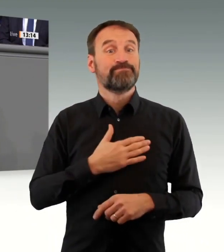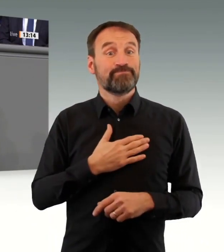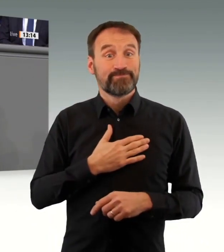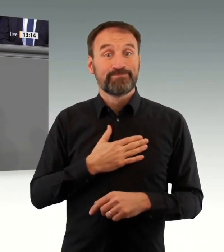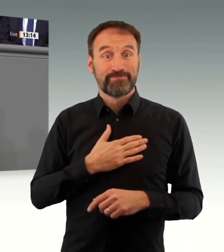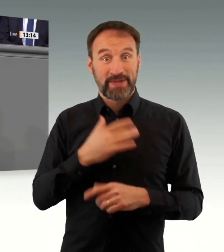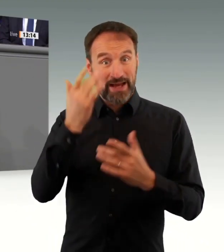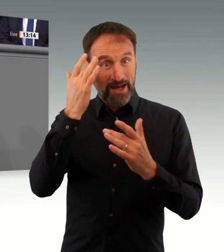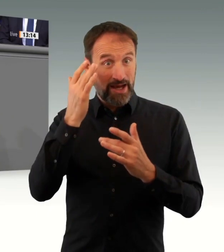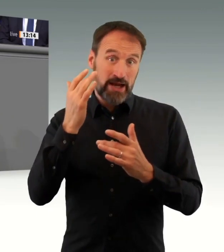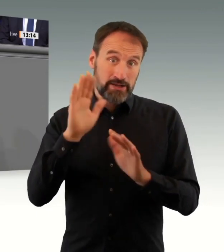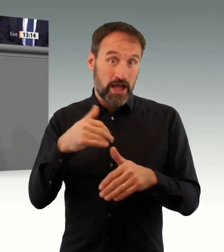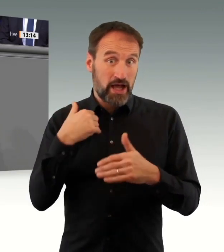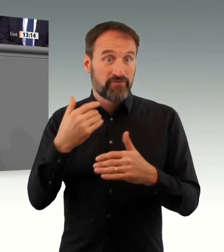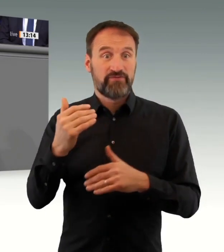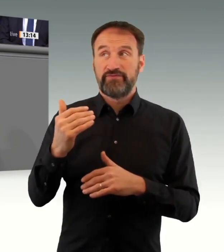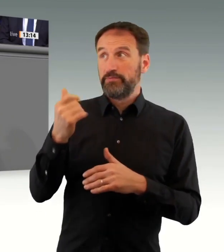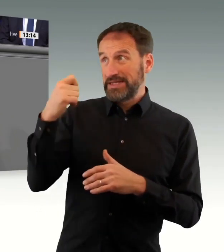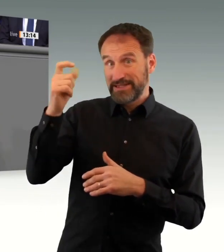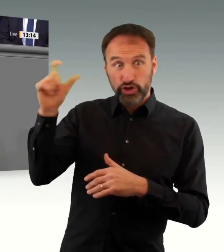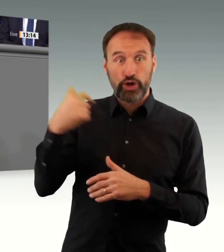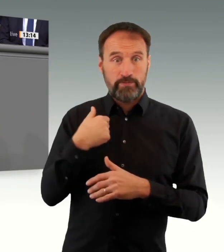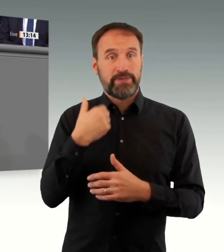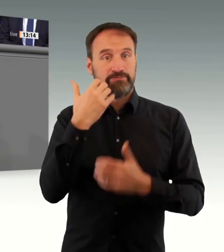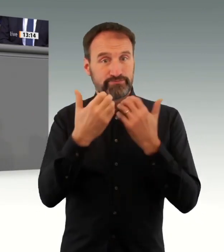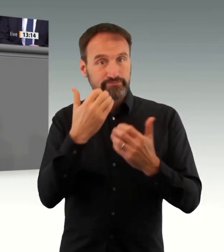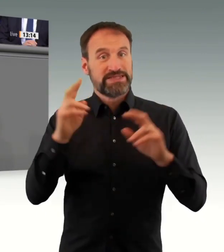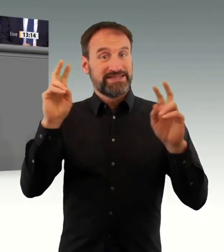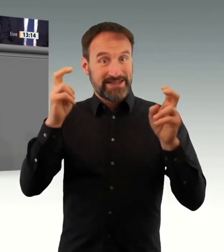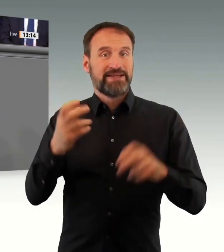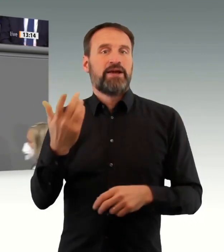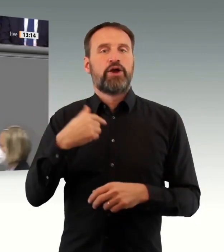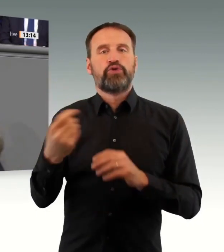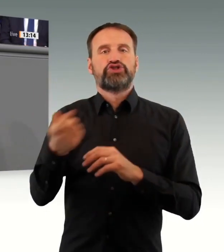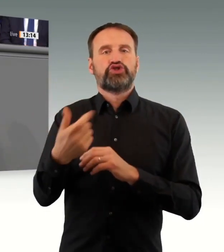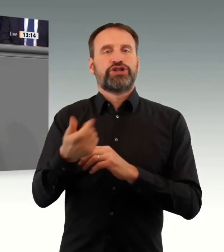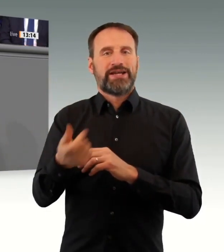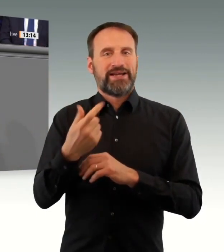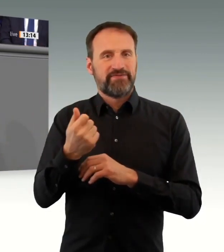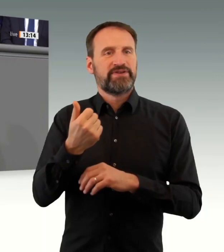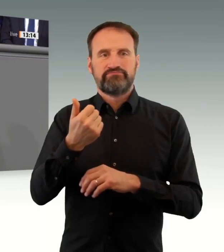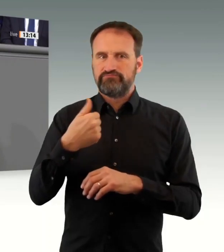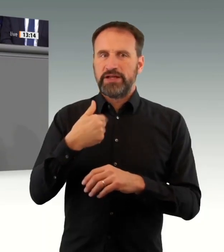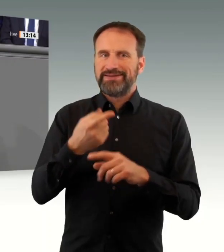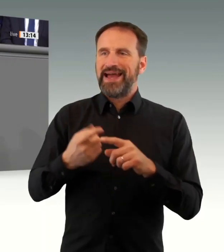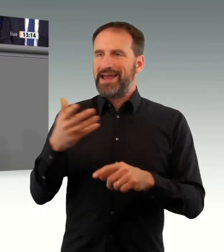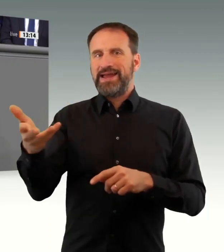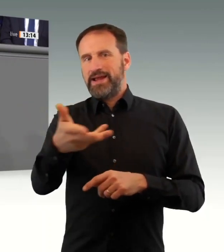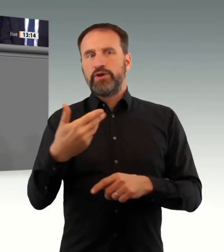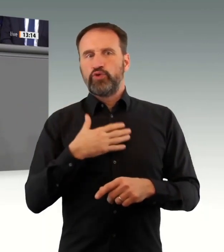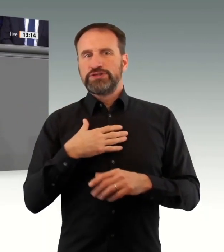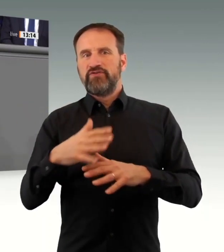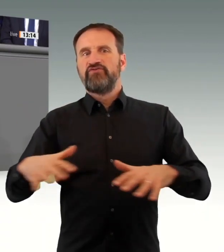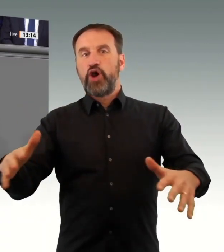gelähmt ins Krankenhaus eingeliefert. Er hatte einen Schlaganfall und ist seitdem auf Pflege angewiesen. Bitte stimmen Sie gegen den Impfzwang.